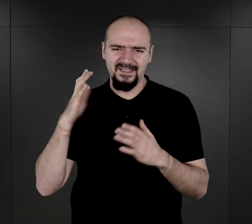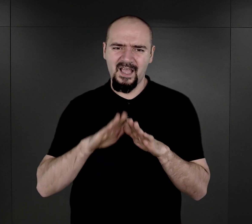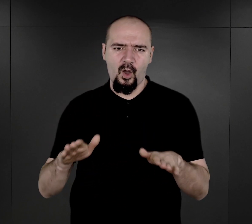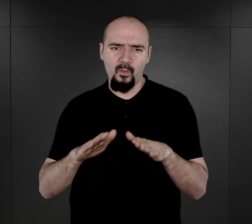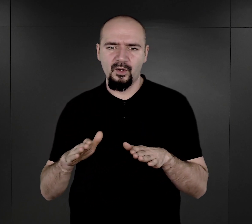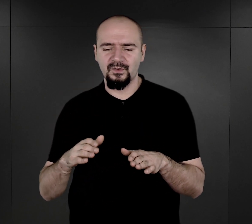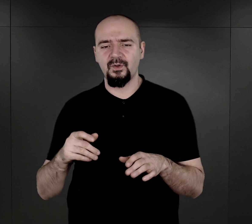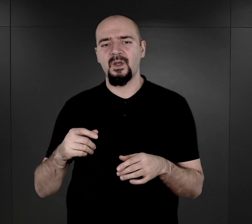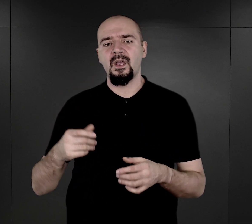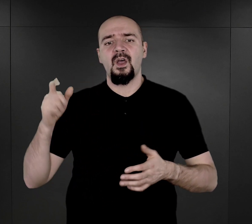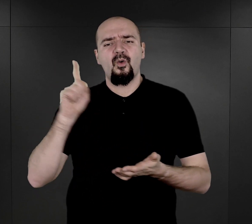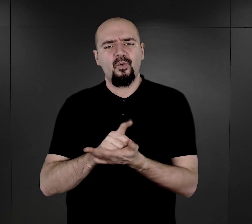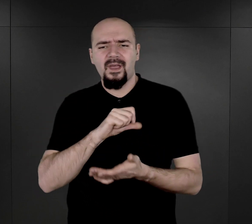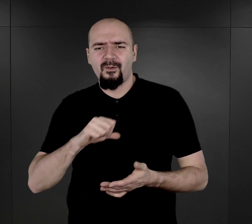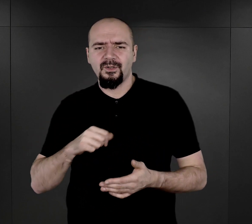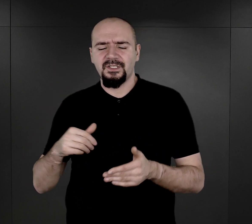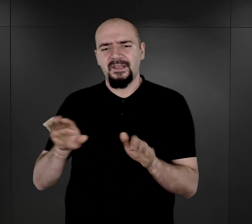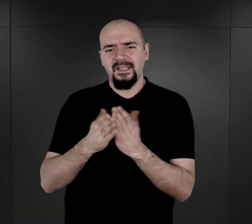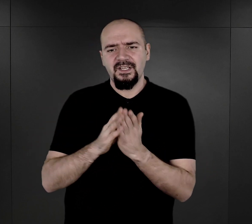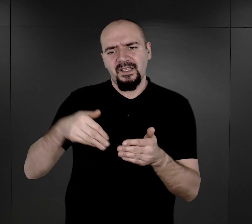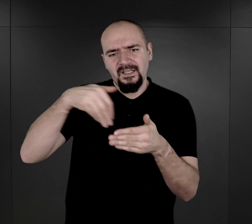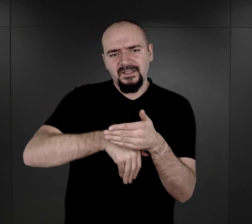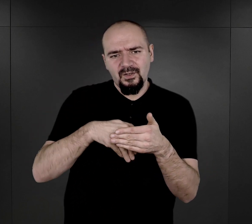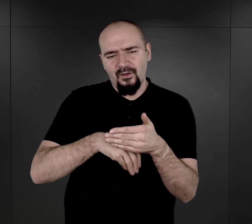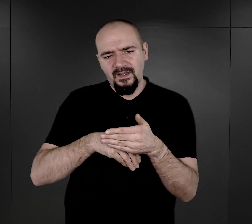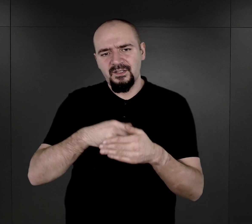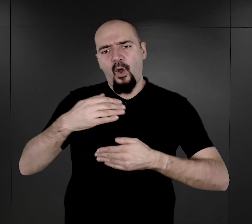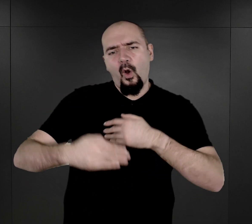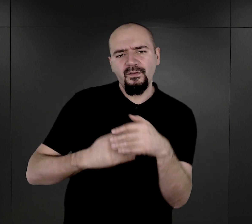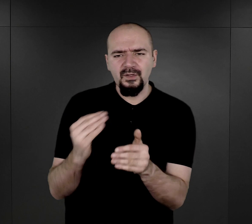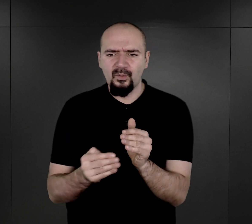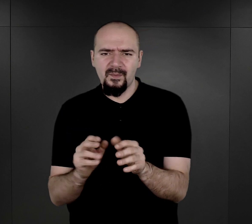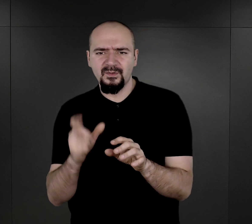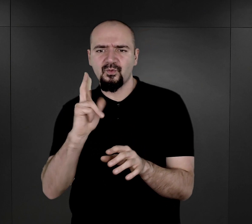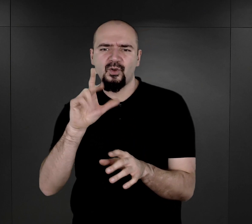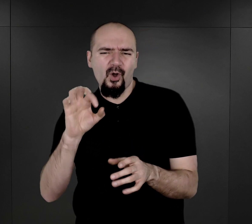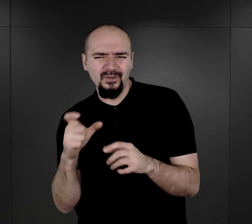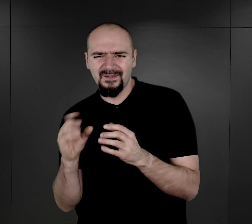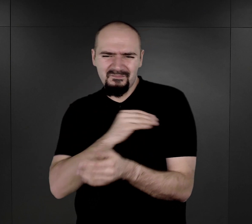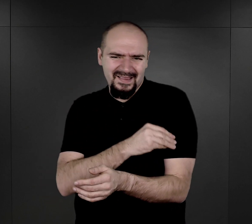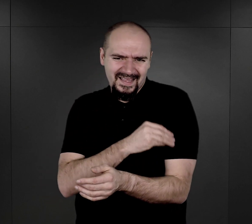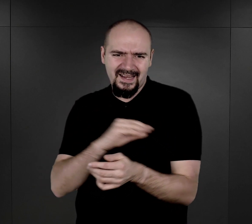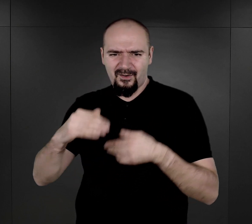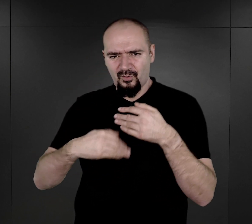zdołał te księgi ukryć, owinął je po prostu w koc, umieścił w wiadrach,